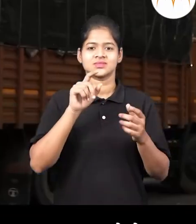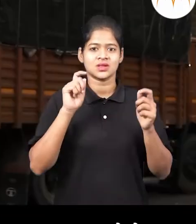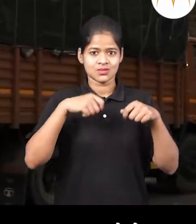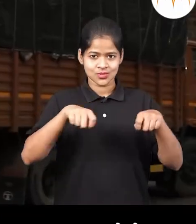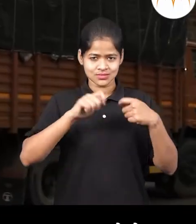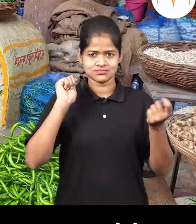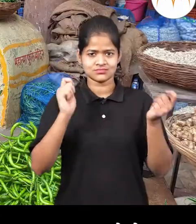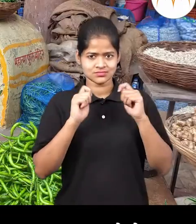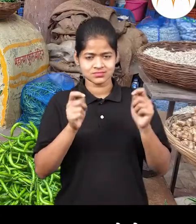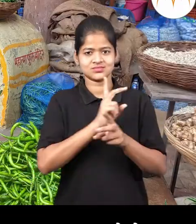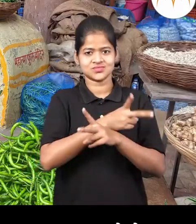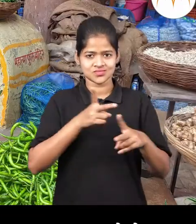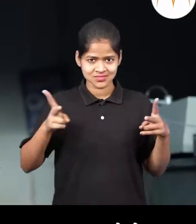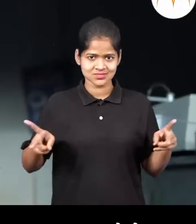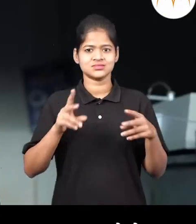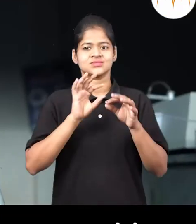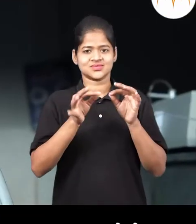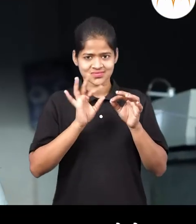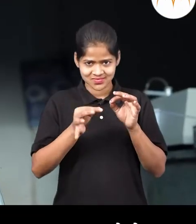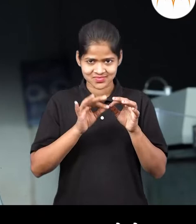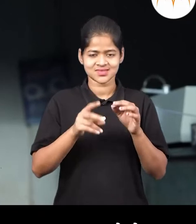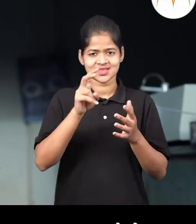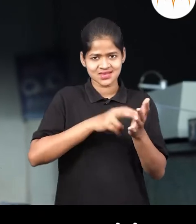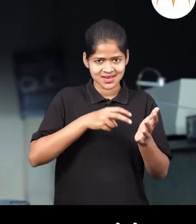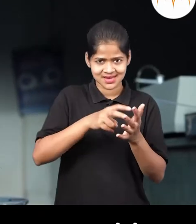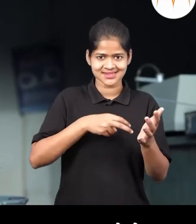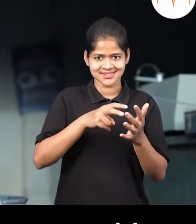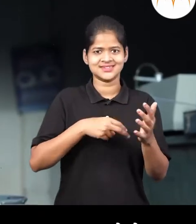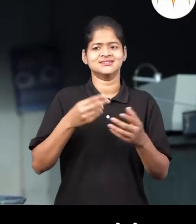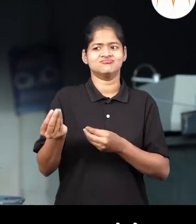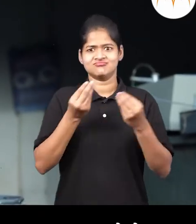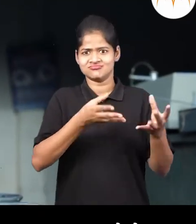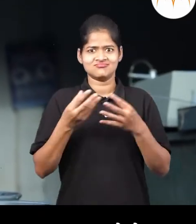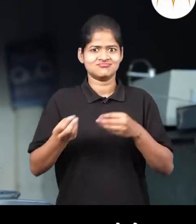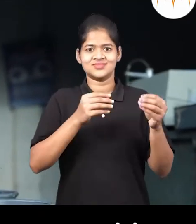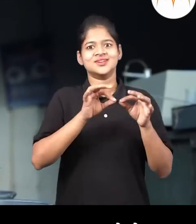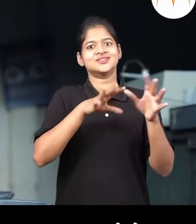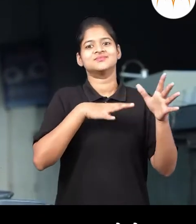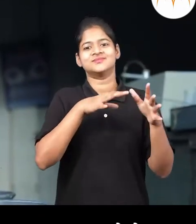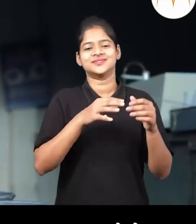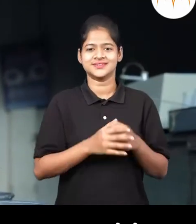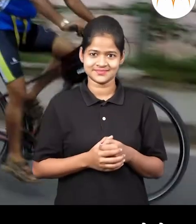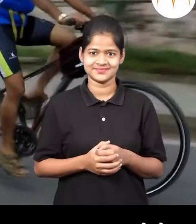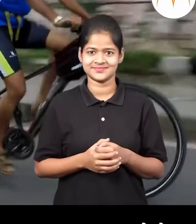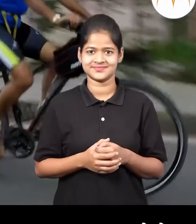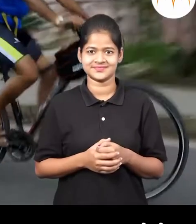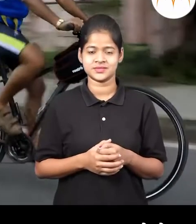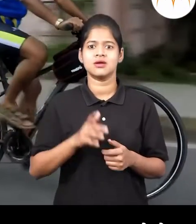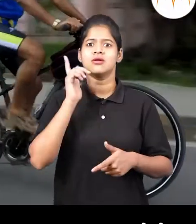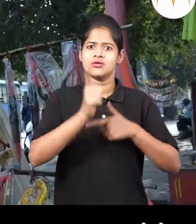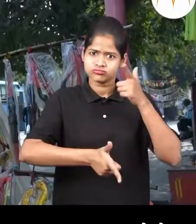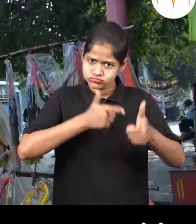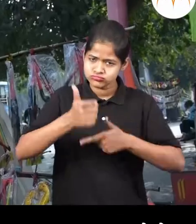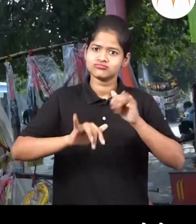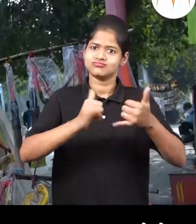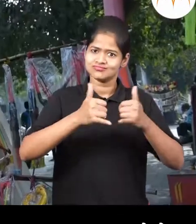धान्य, भाजी पाला, दूद, इत्यादी माल गावातून शहरात येतो। साइकली,